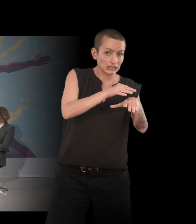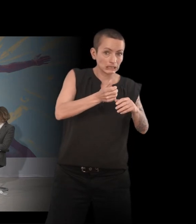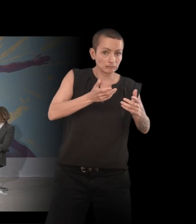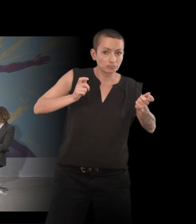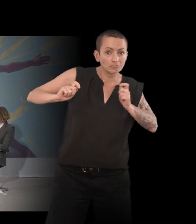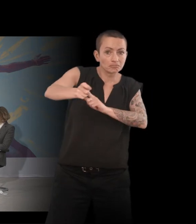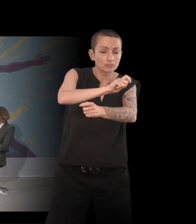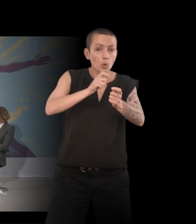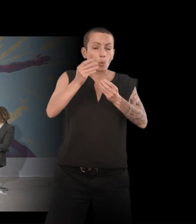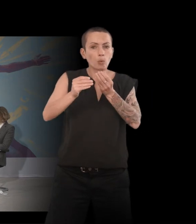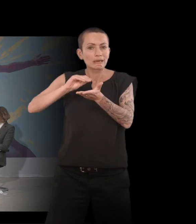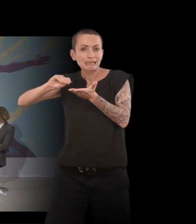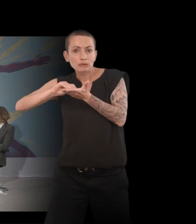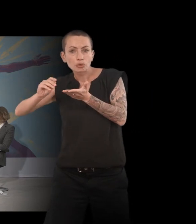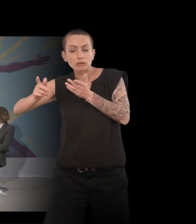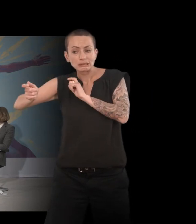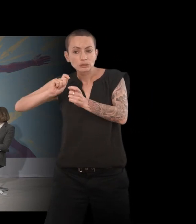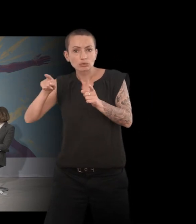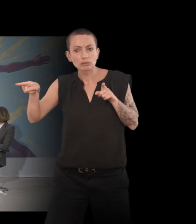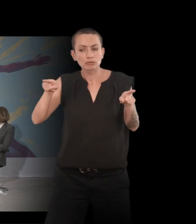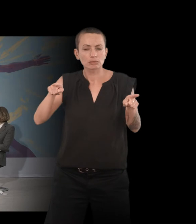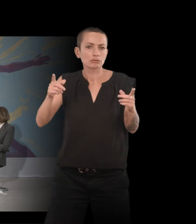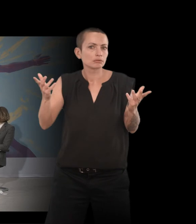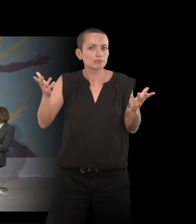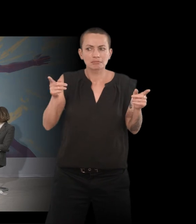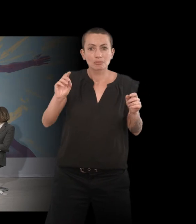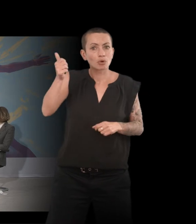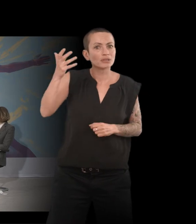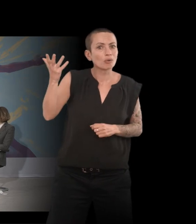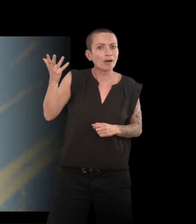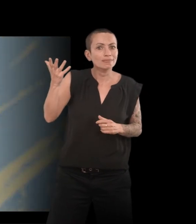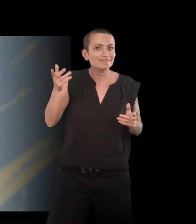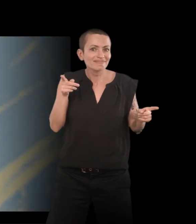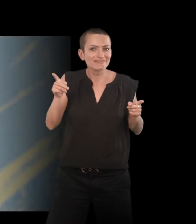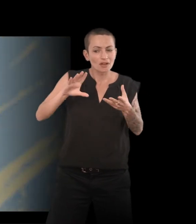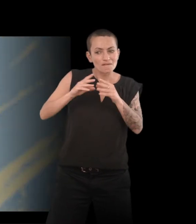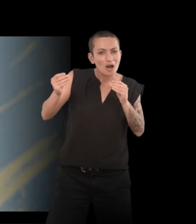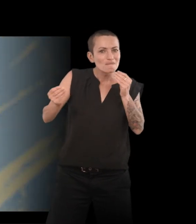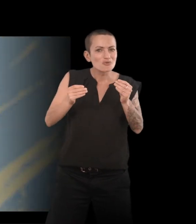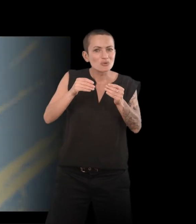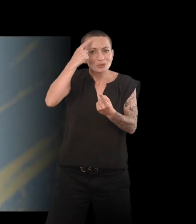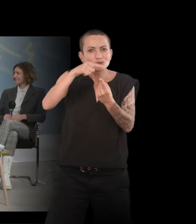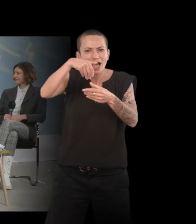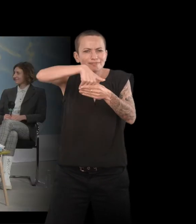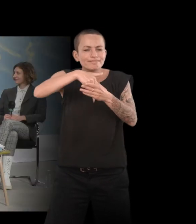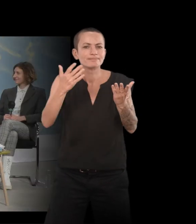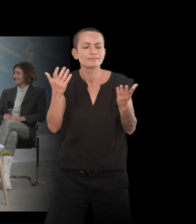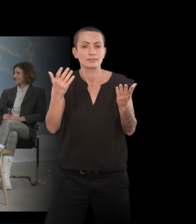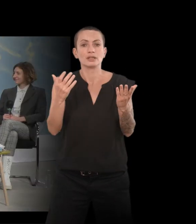par parler de l'écriture, en gros par parler du fond ou de la forme. Et puis, je me suis dit, mais finalement, ce point de